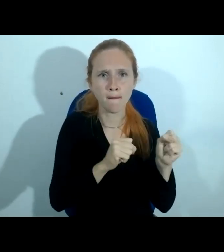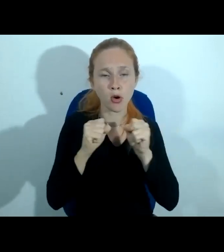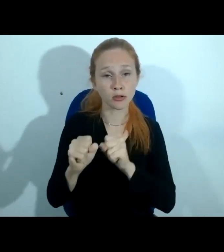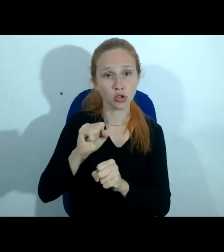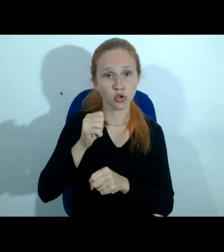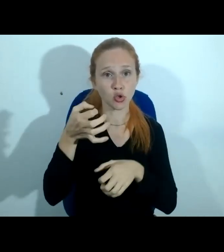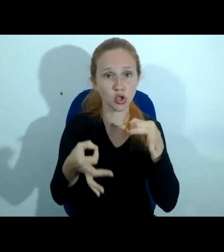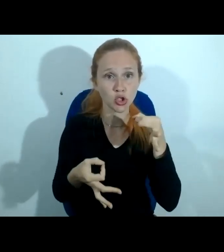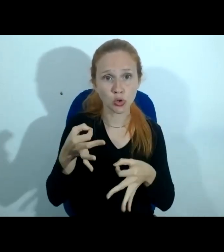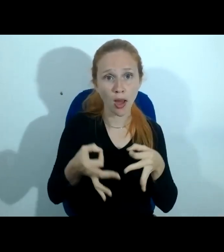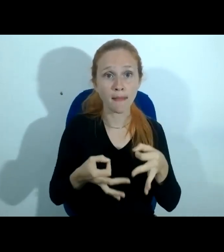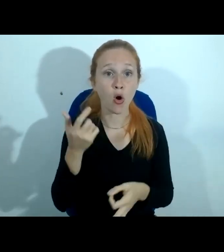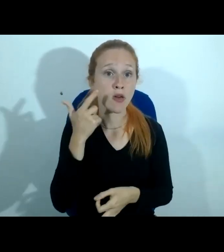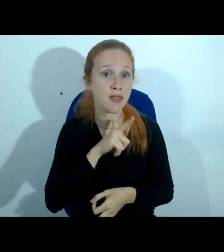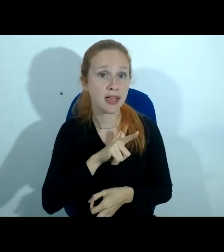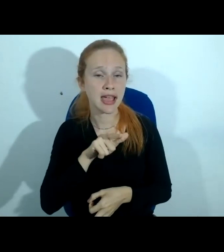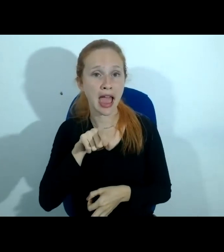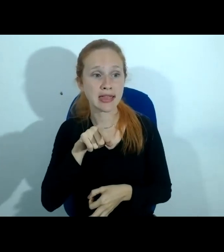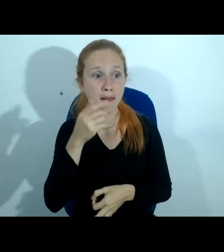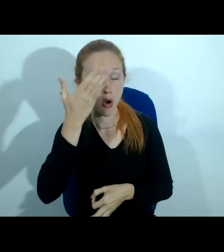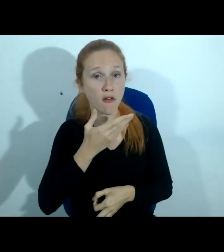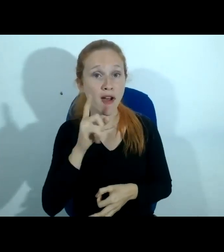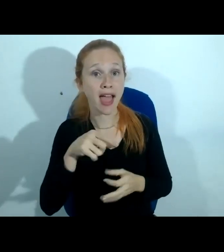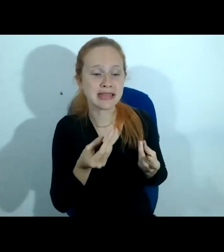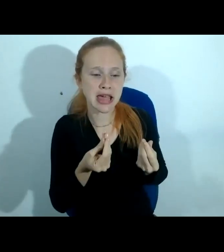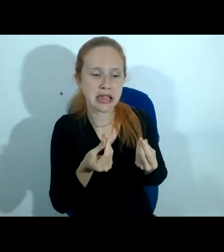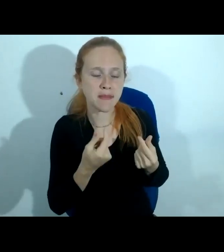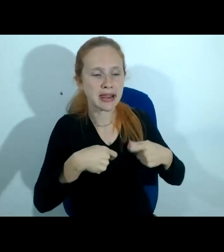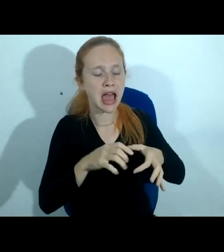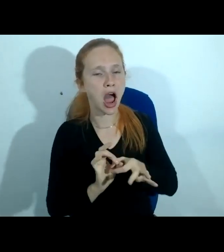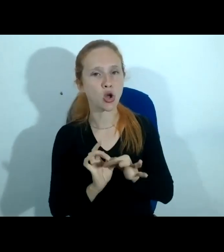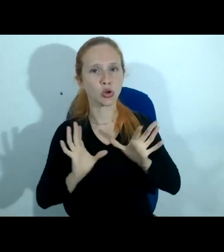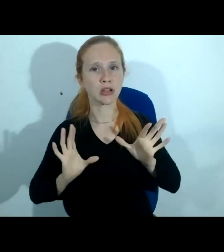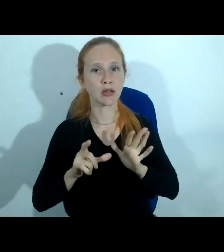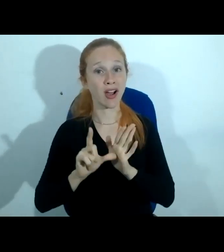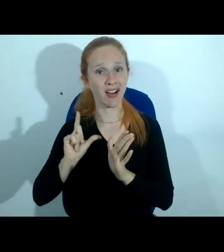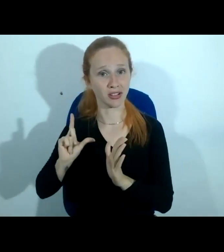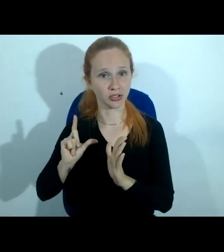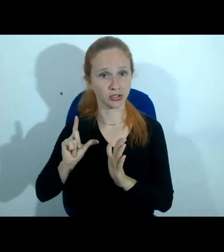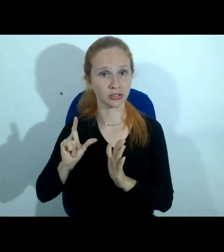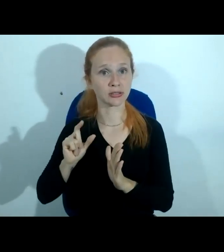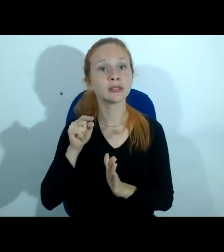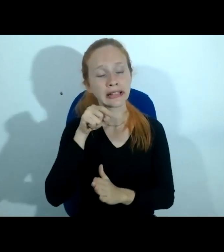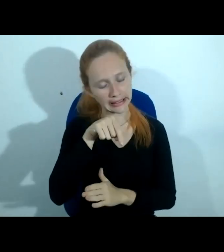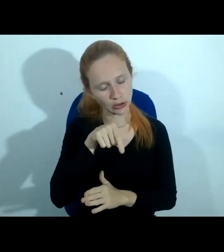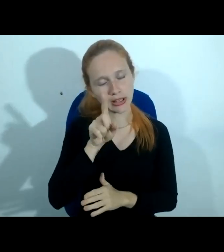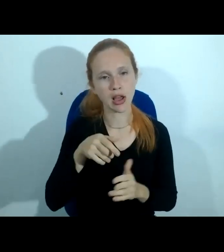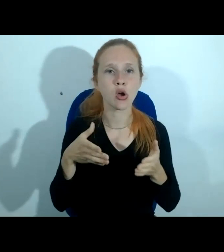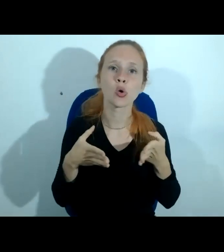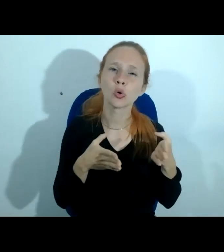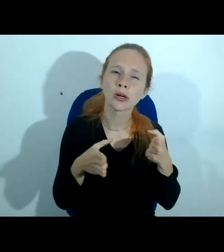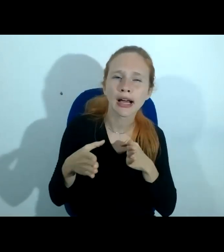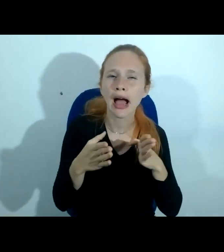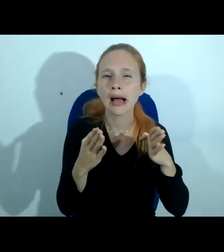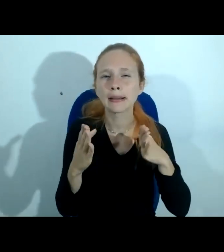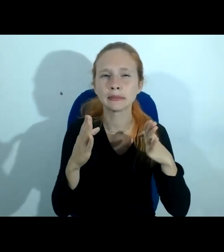meio de obtenção de prova é uma prova sensível, eu preciso de breve autorização judicial, isso é um caminho, digamos, um